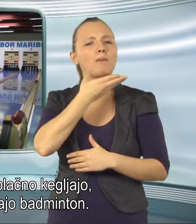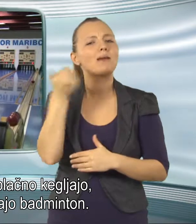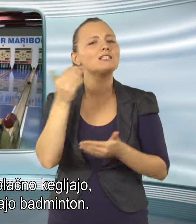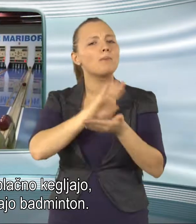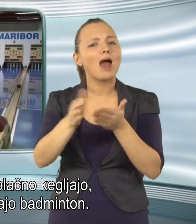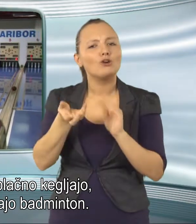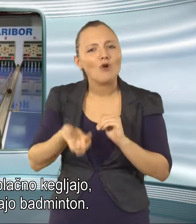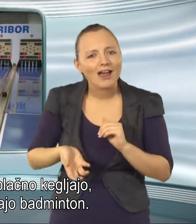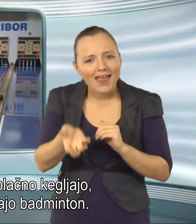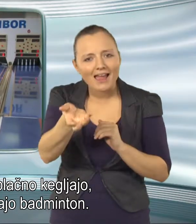igrajo badminton.